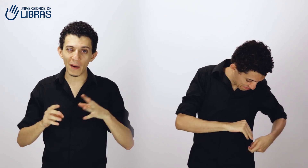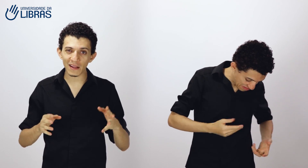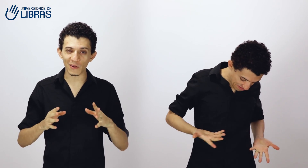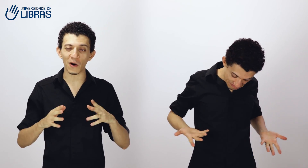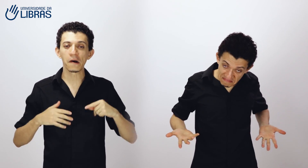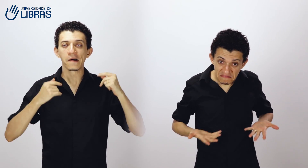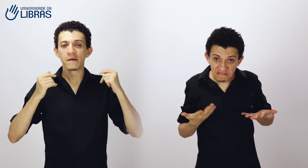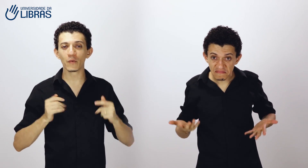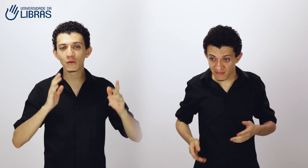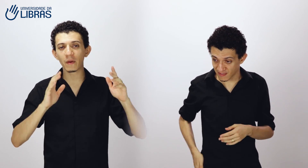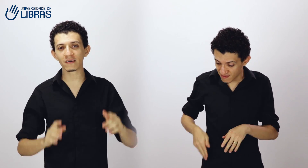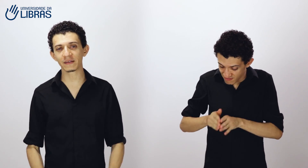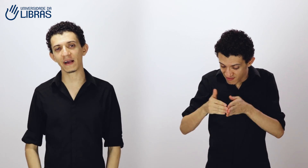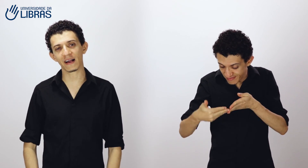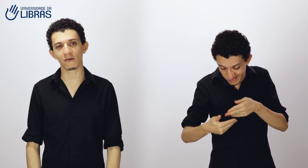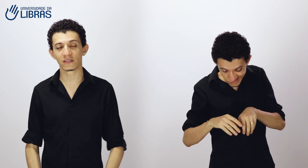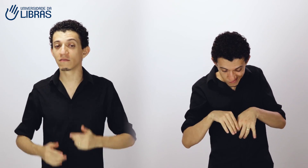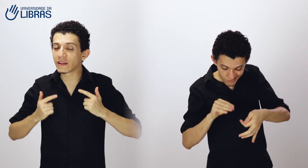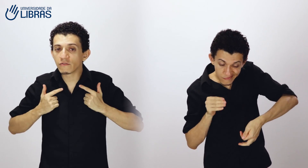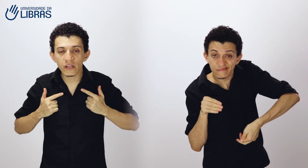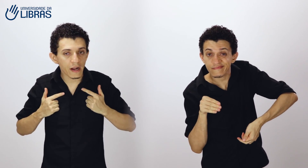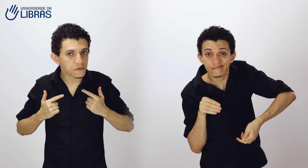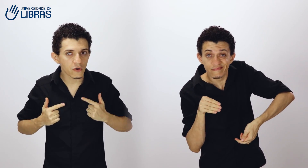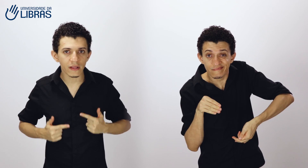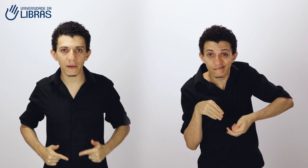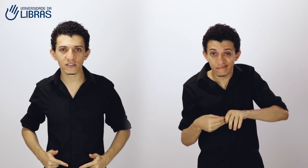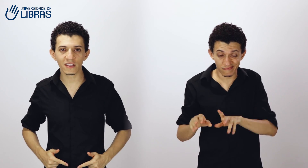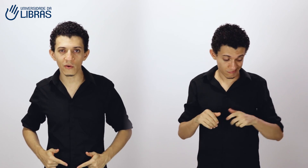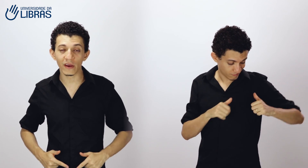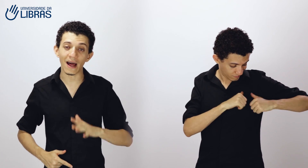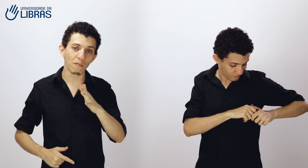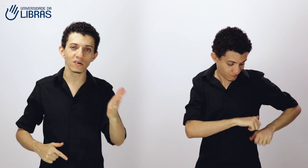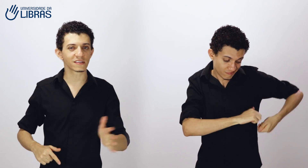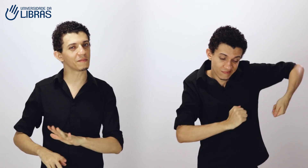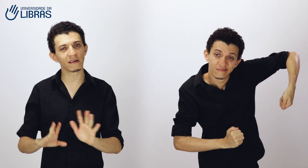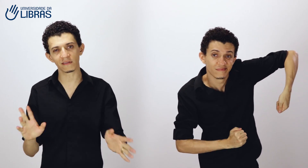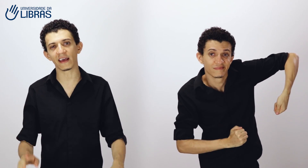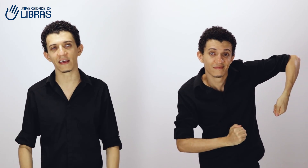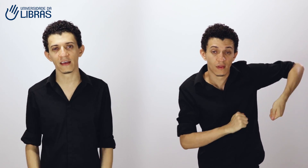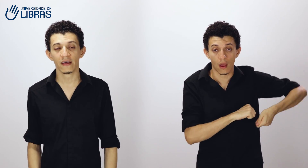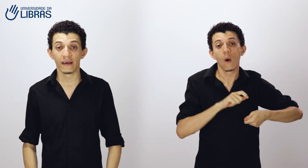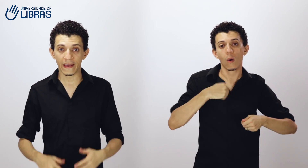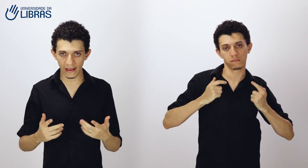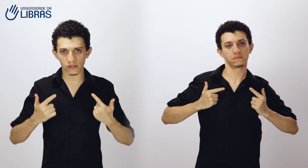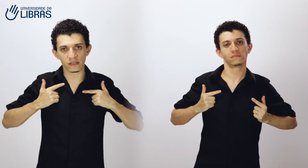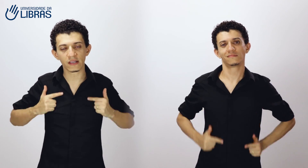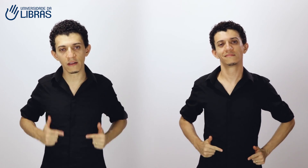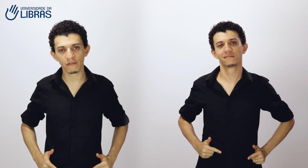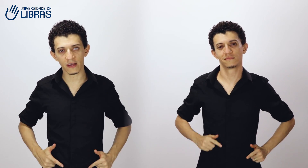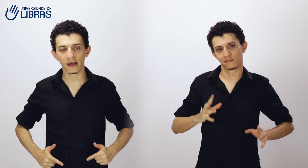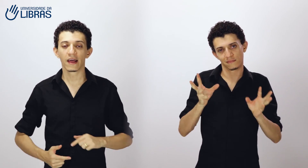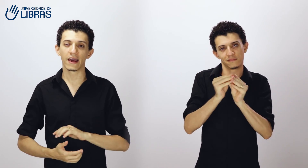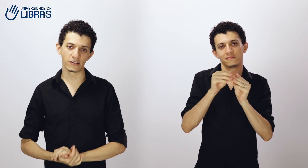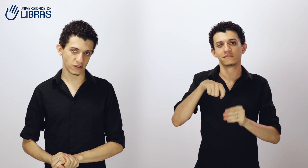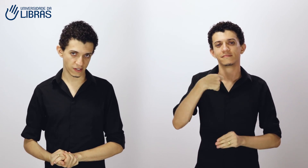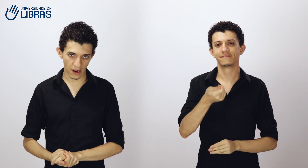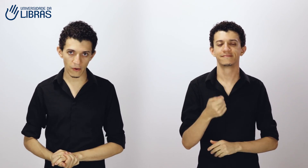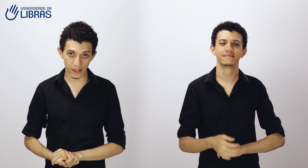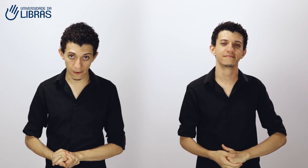paletó. Muito menos na minha calça. Eu não tenho dinheiro absolutamente nenhum. E na bolsa também não tem. Isso que significa este sinal aqui.